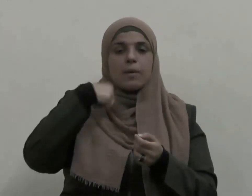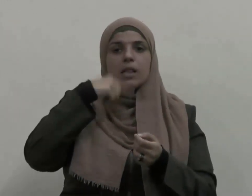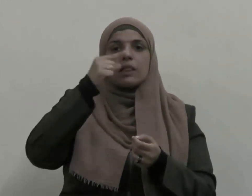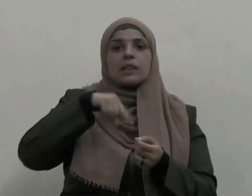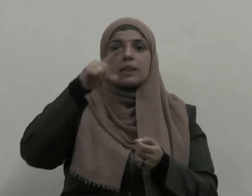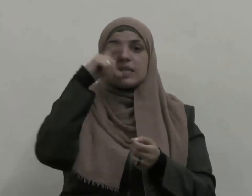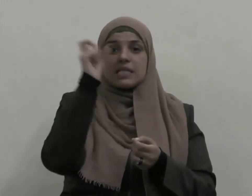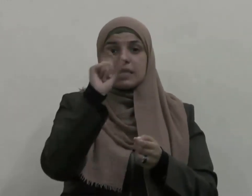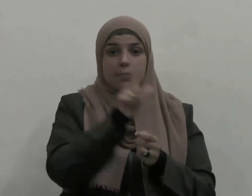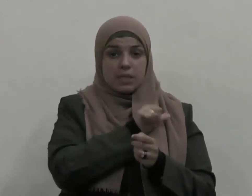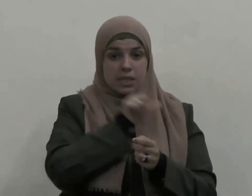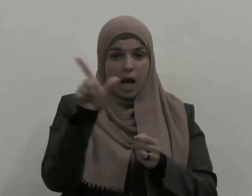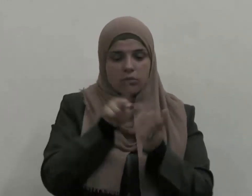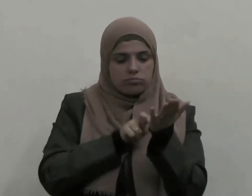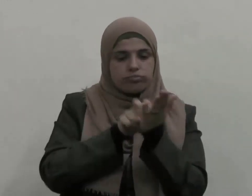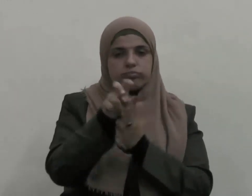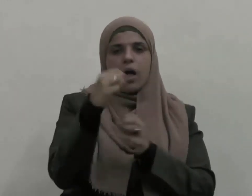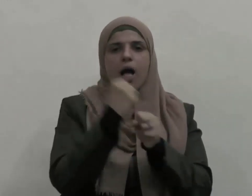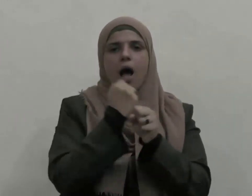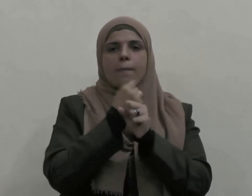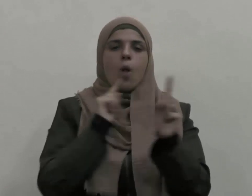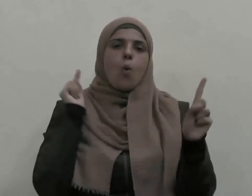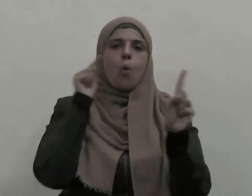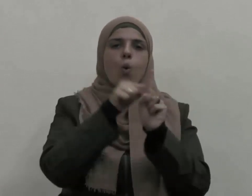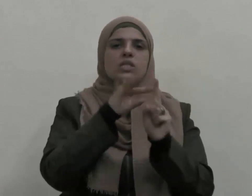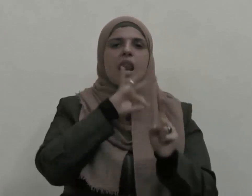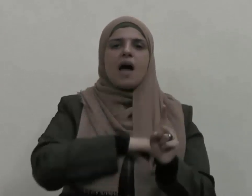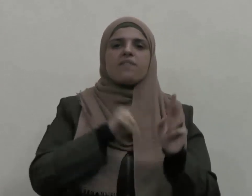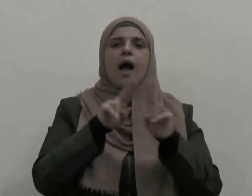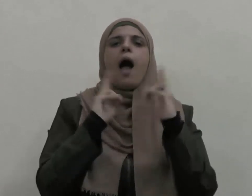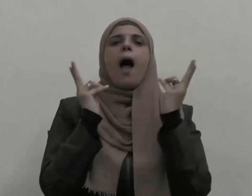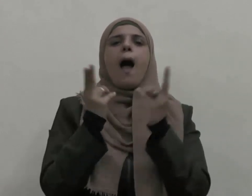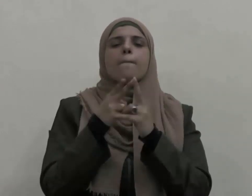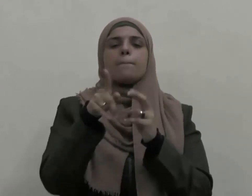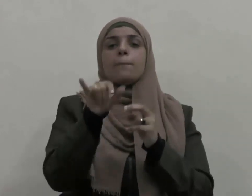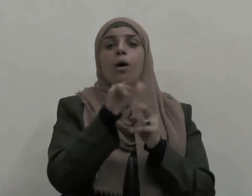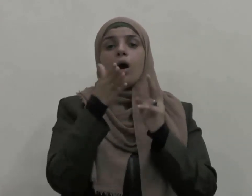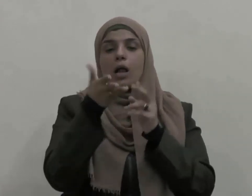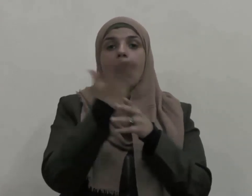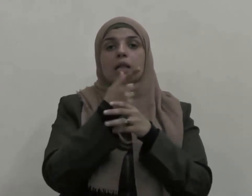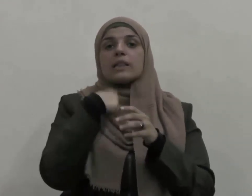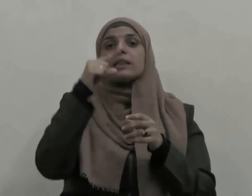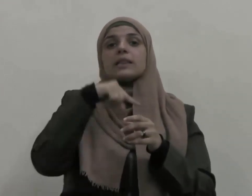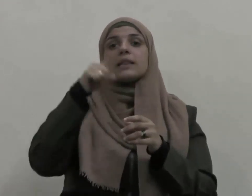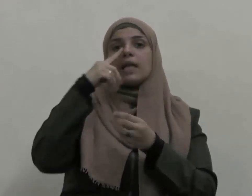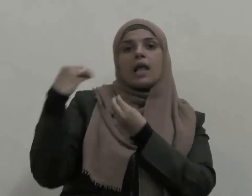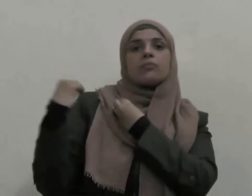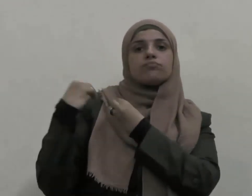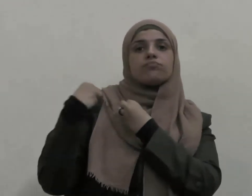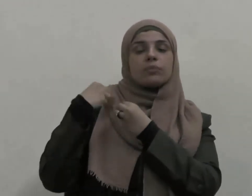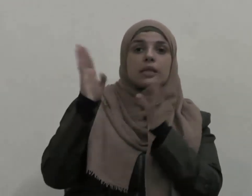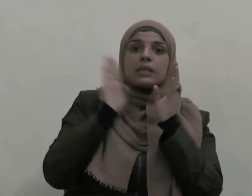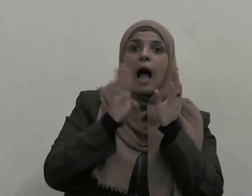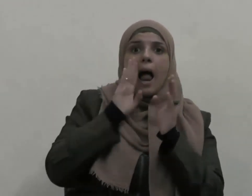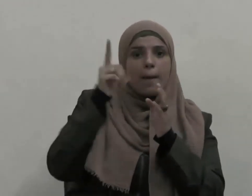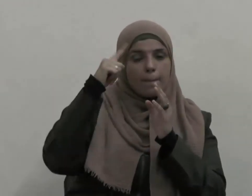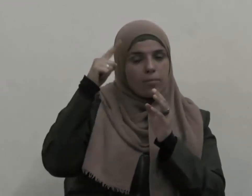أن من صور النفع العام التي حث عليها ديننا الحنيف ورغب فيها مراعاة